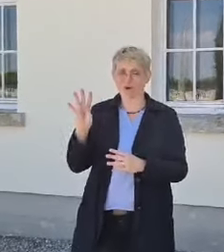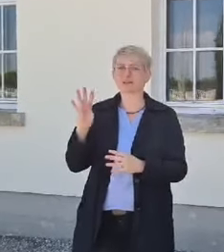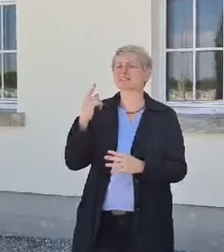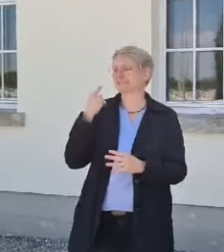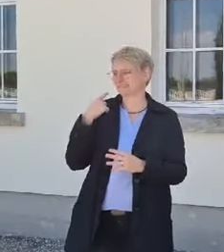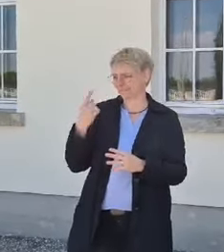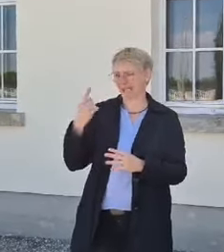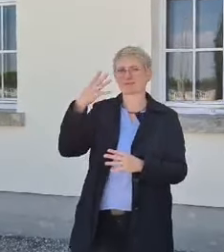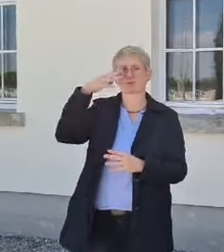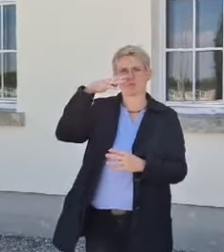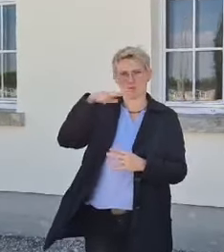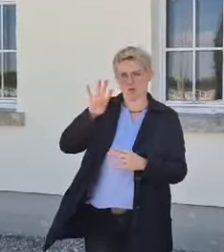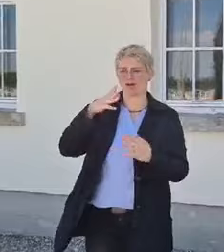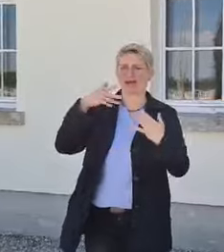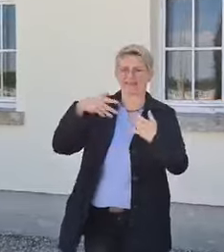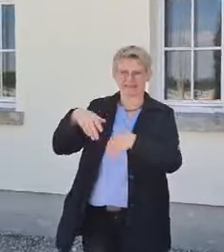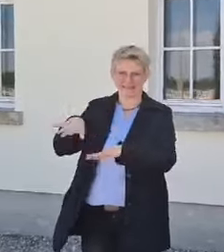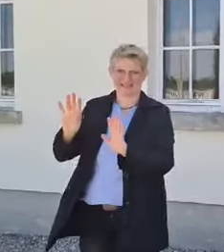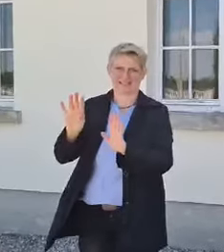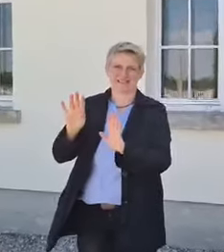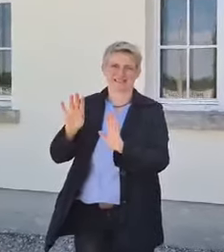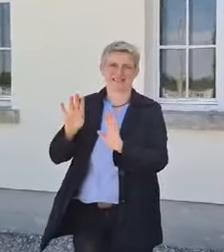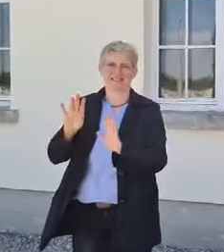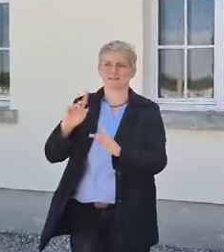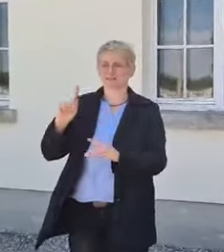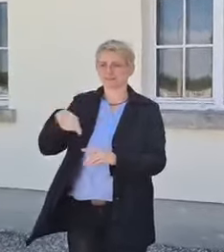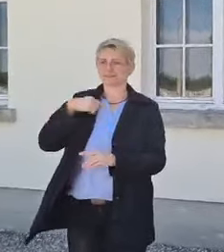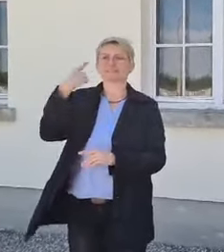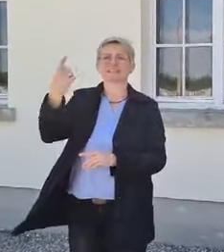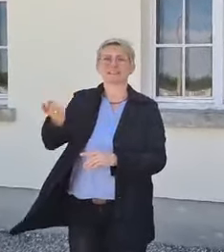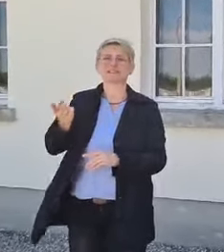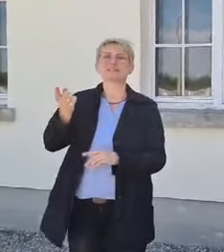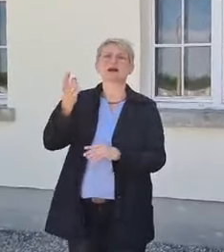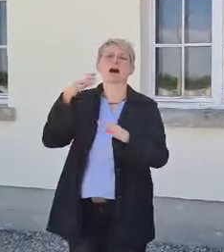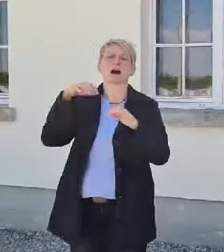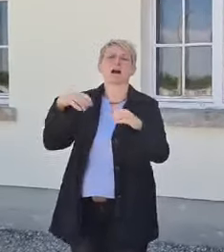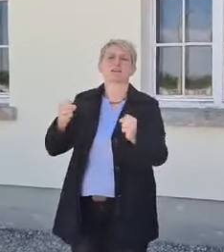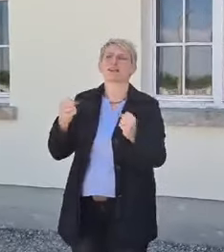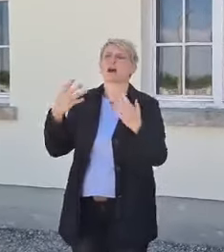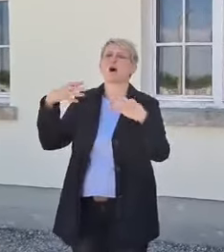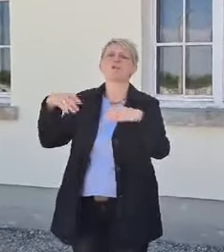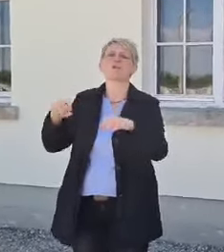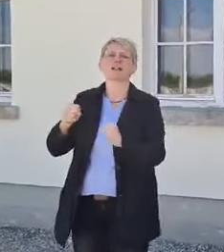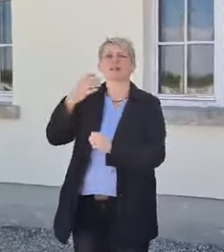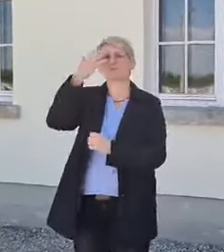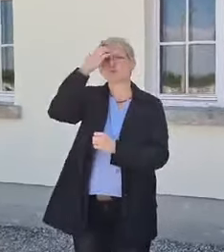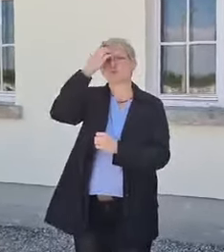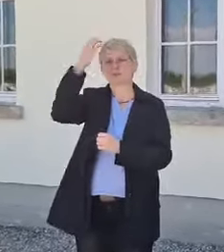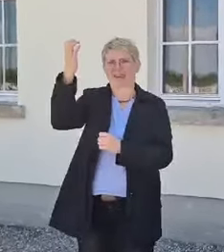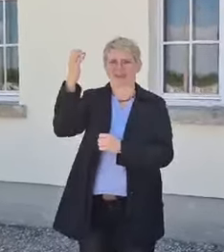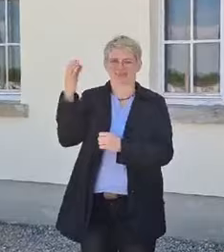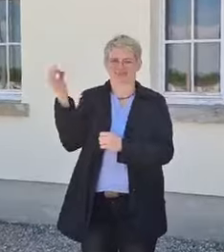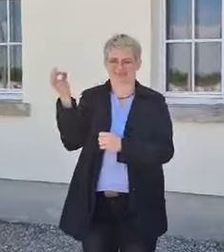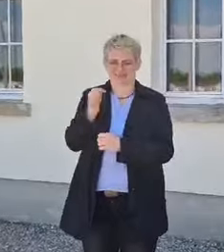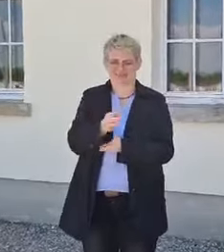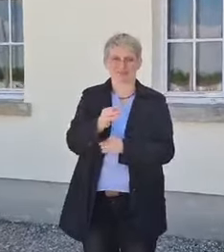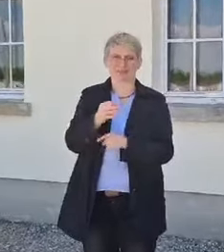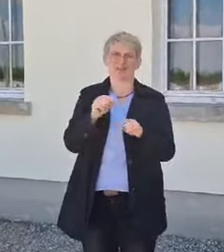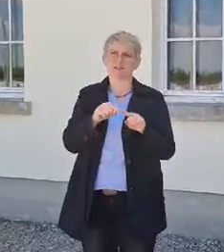Als nächster Stopp in seinem Leben war ein Aufenthalt in München an der